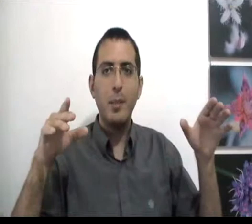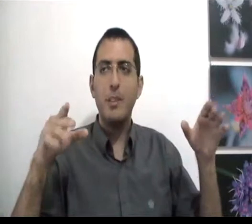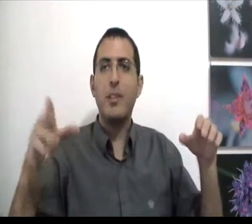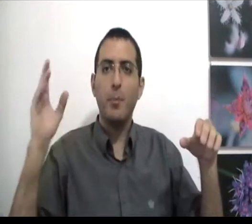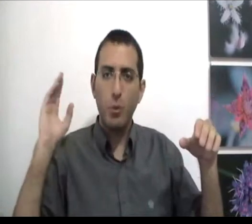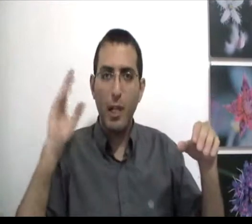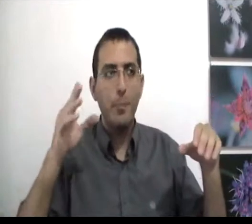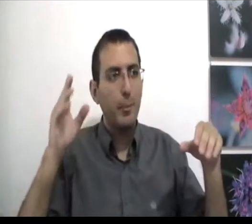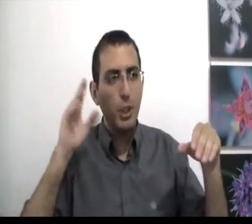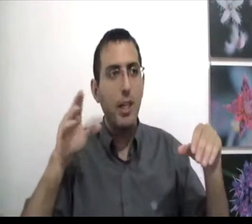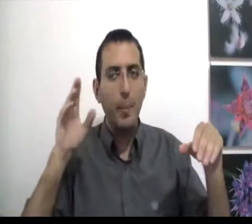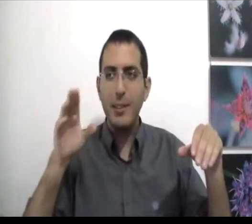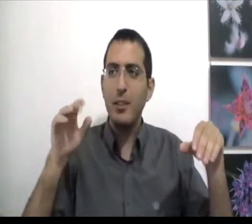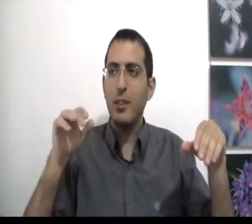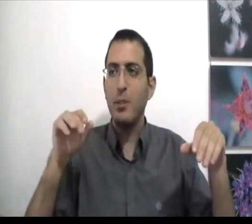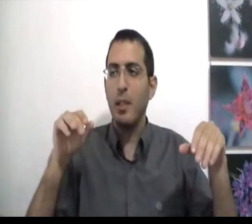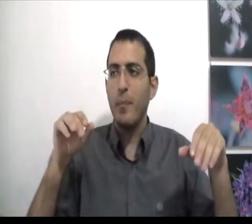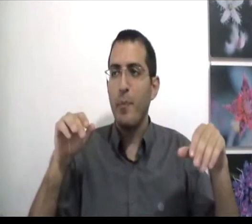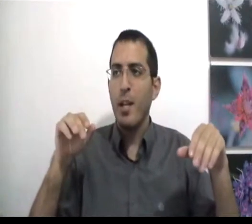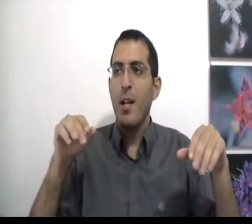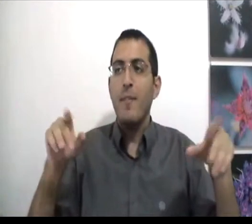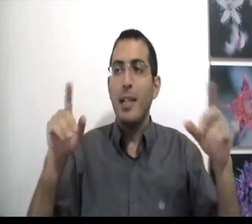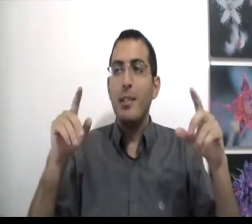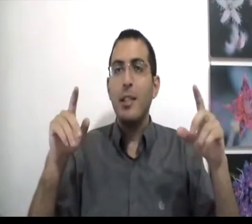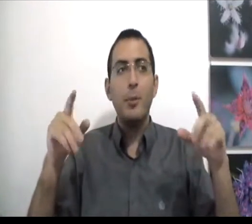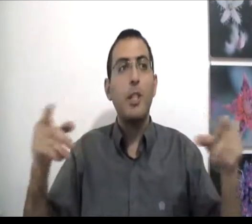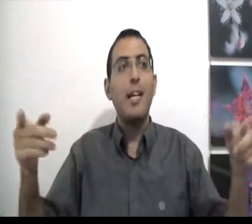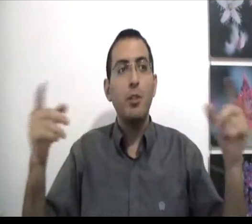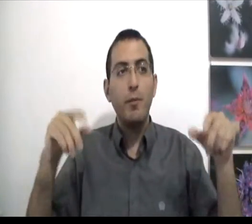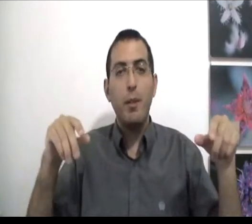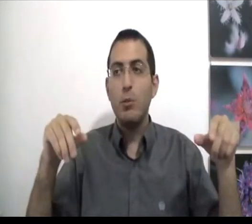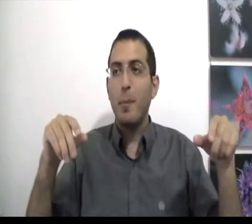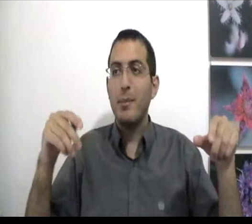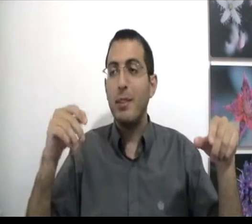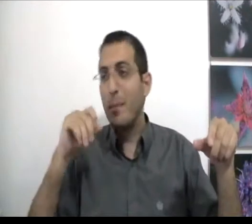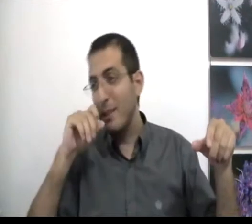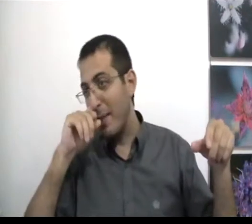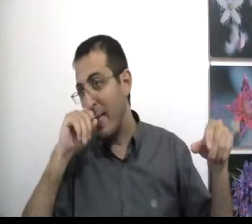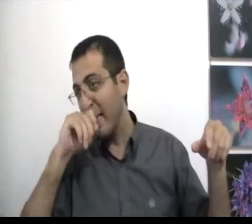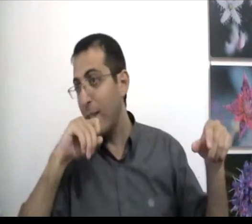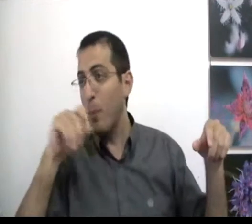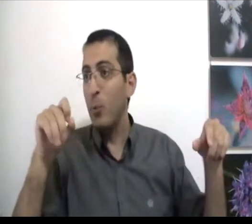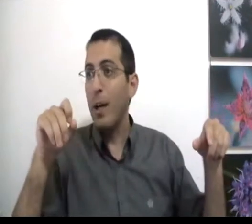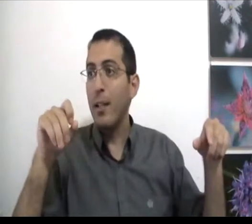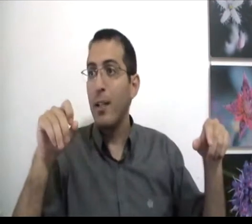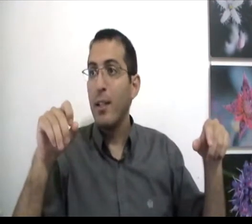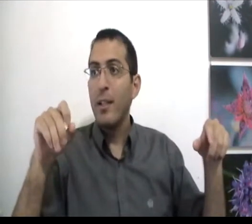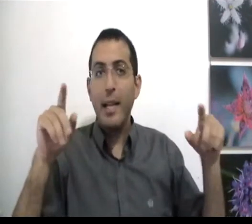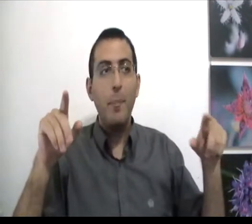בסדר גמור תמשיך לחפש עד שתמצא ועל ידי שאדם משקיע אין סוף מהאחוז במעט מה שאני בעצם בא להגיד אתה לא בטוח, אין